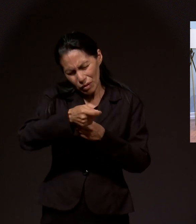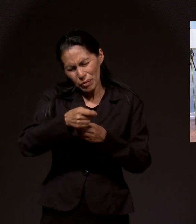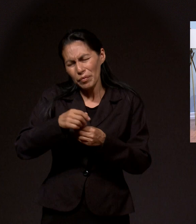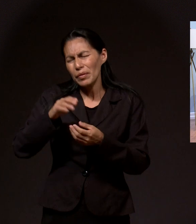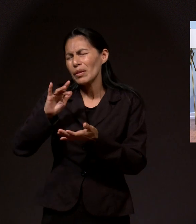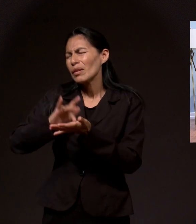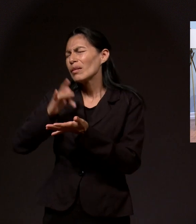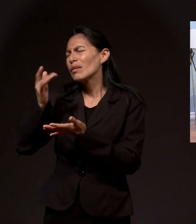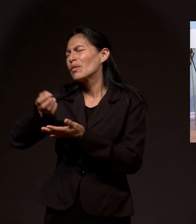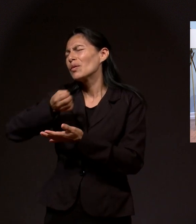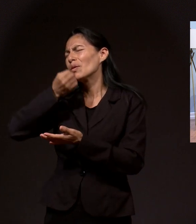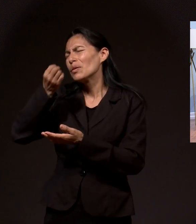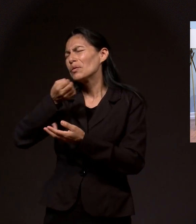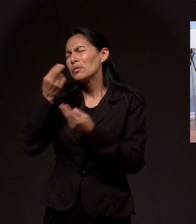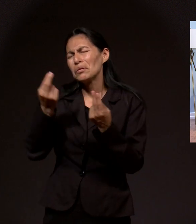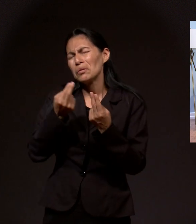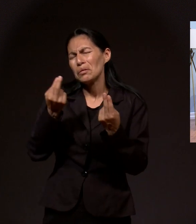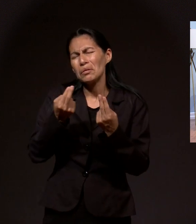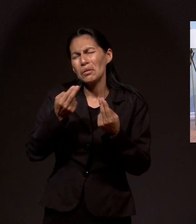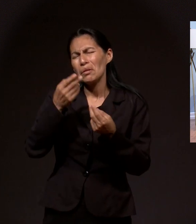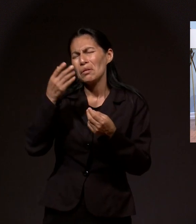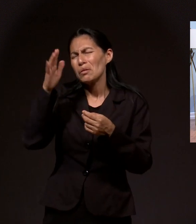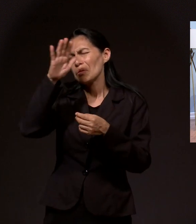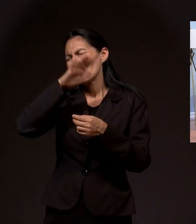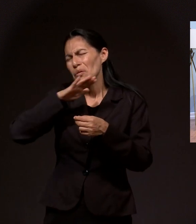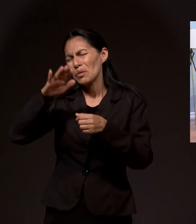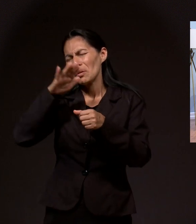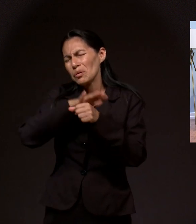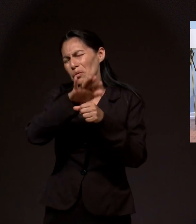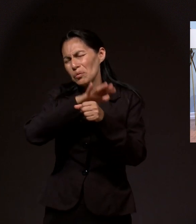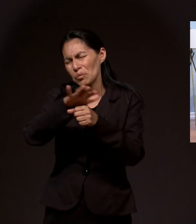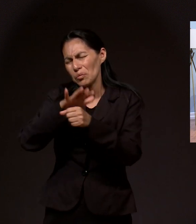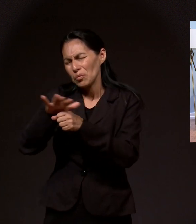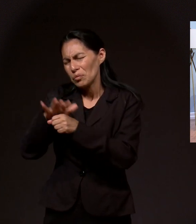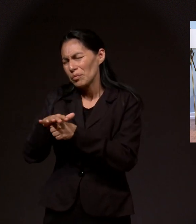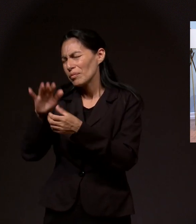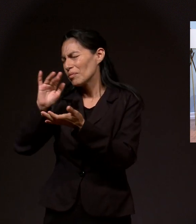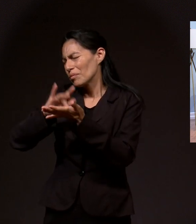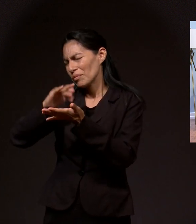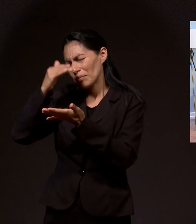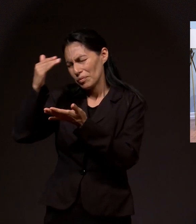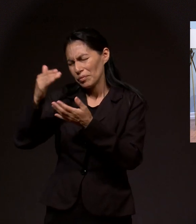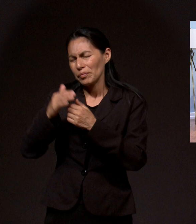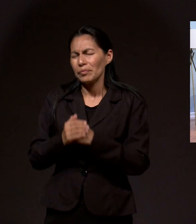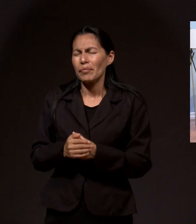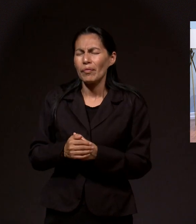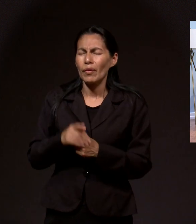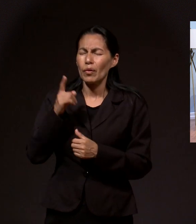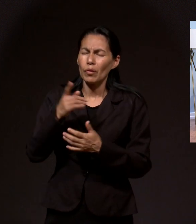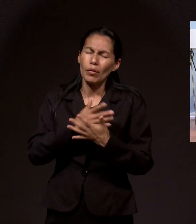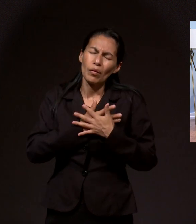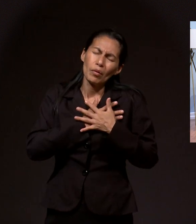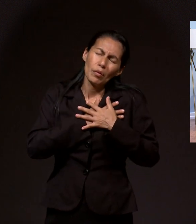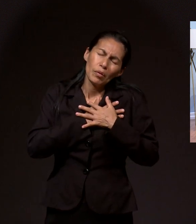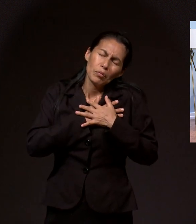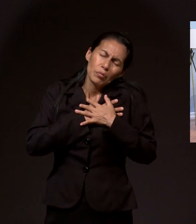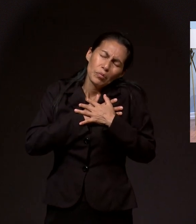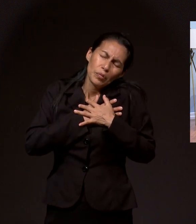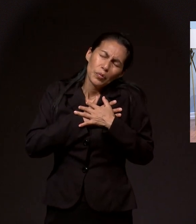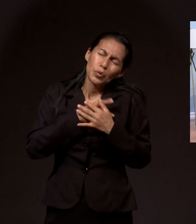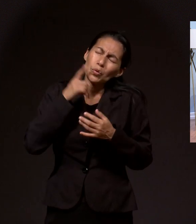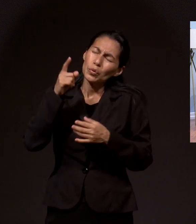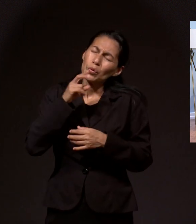para suplir todas esas necesidades que como seres humanos pasamos. Amén. Gracias, Señor, porque en tu infinito amor,